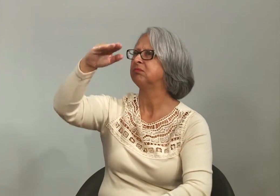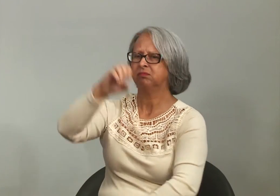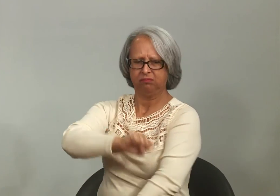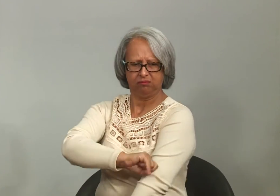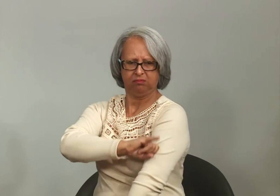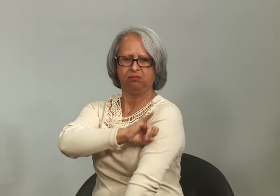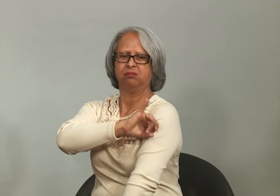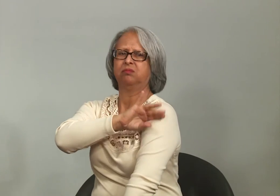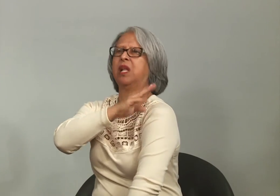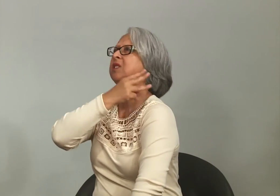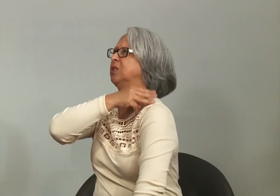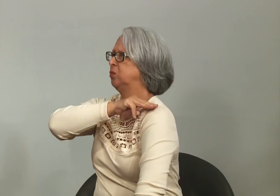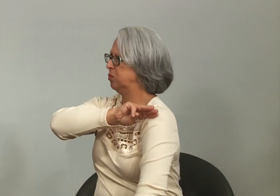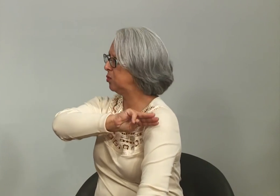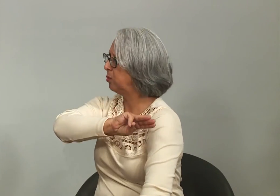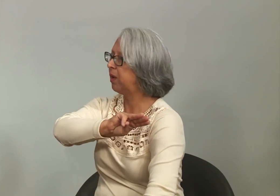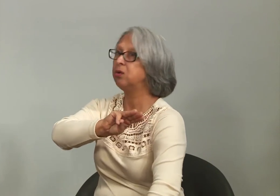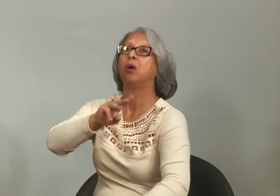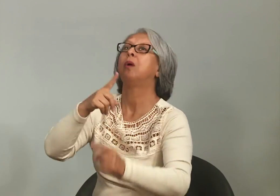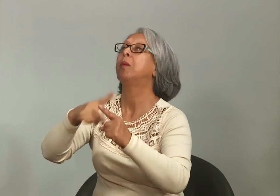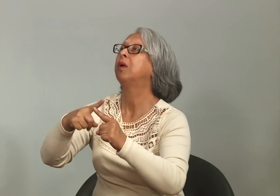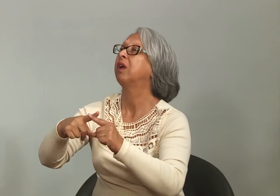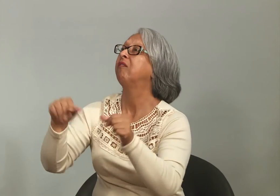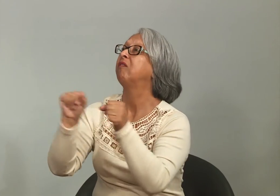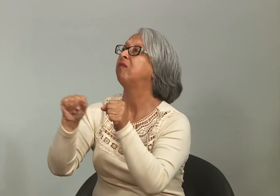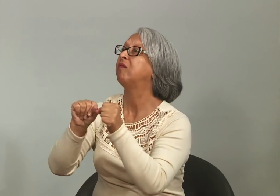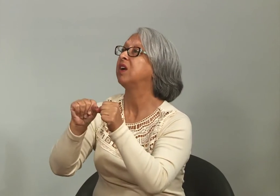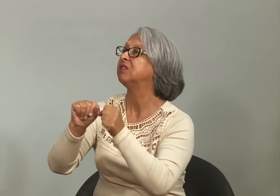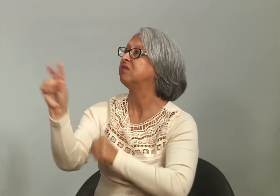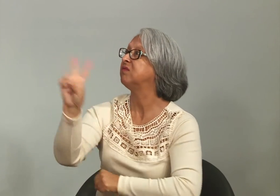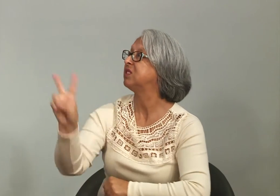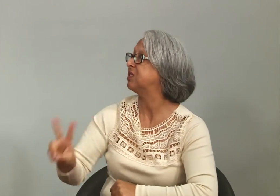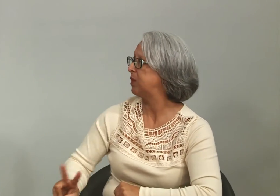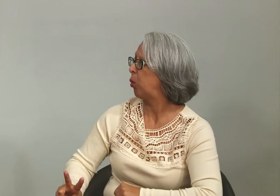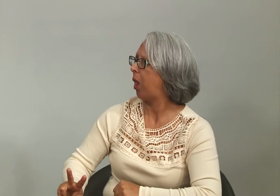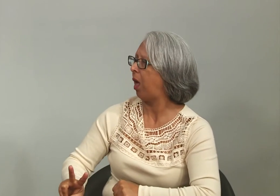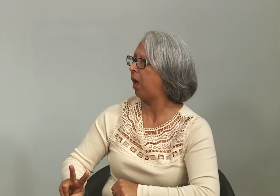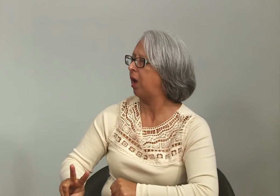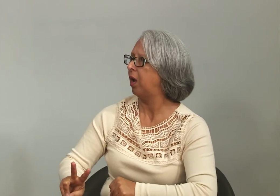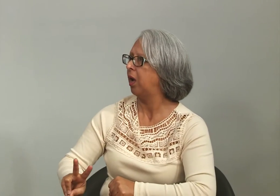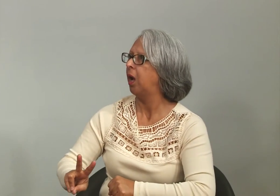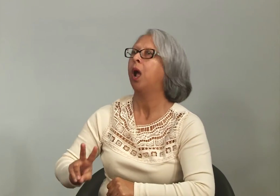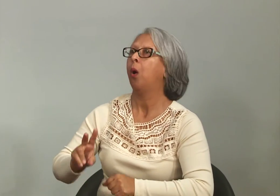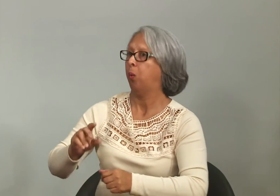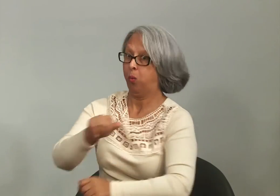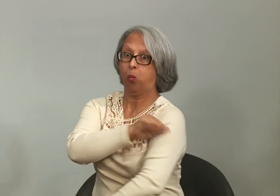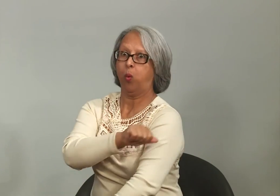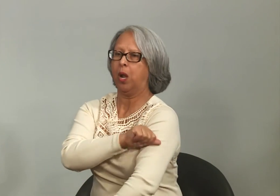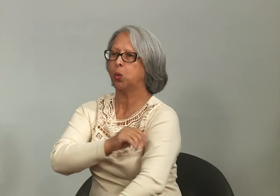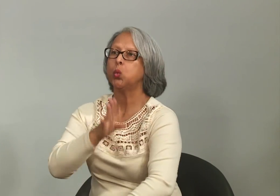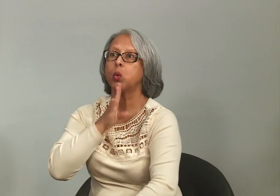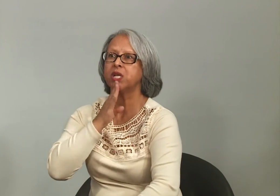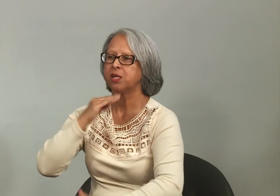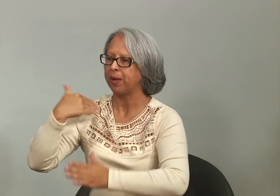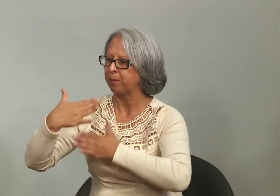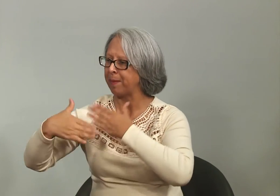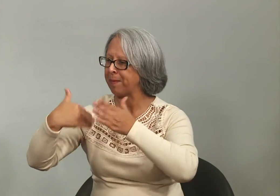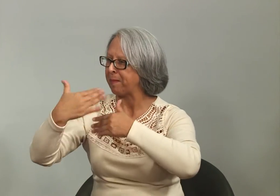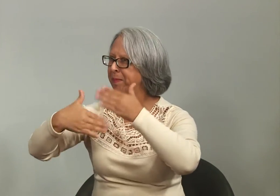desde pequeno, né? Que essa criança, até educação infantil, até ensino médio, essa criança tem acesso. Porque, por exemplo, quando ela vai fazer